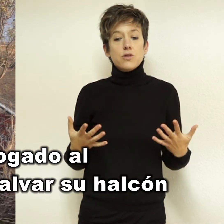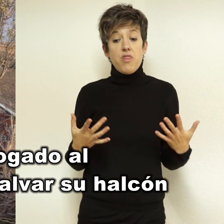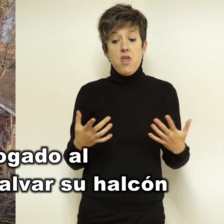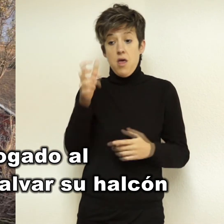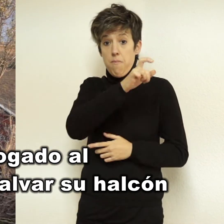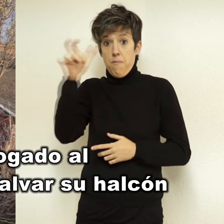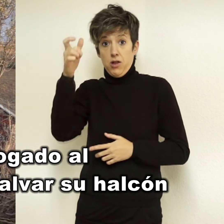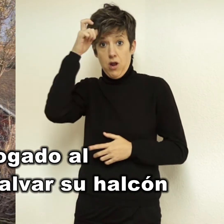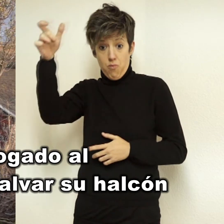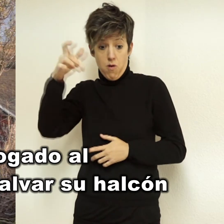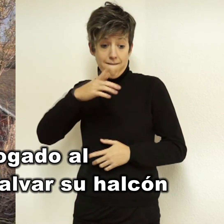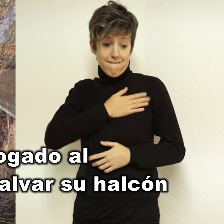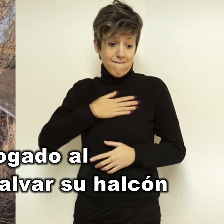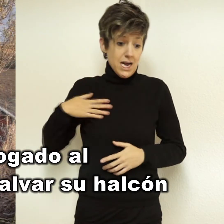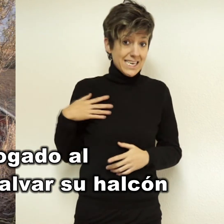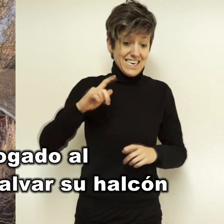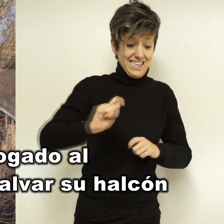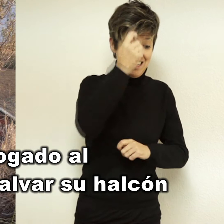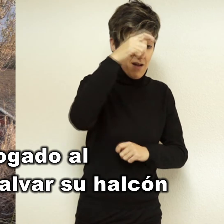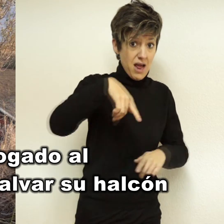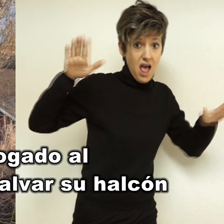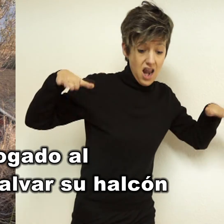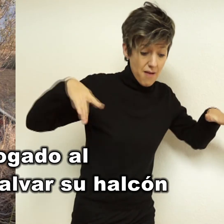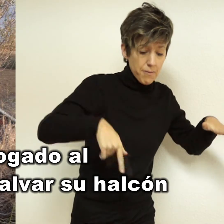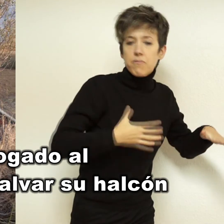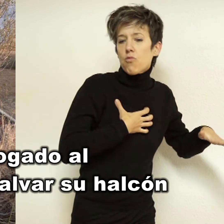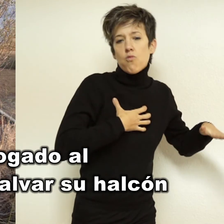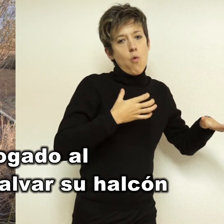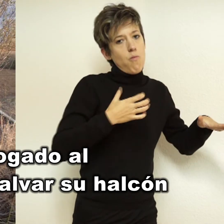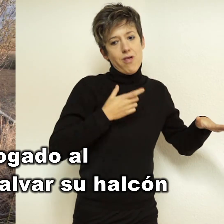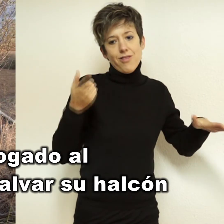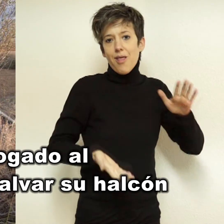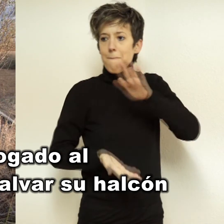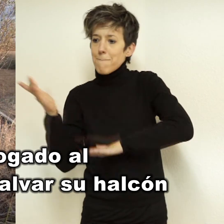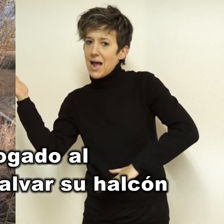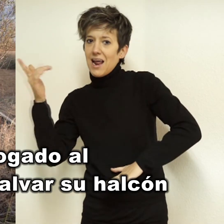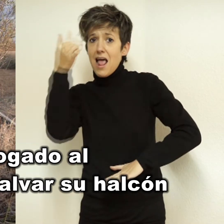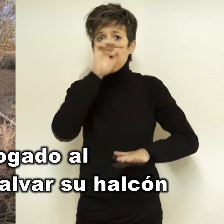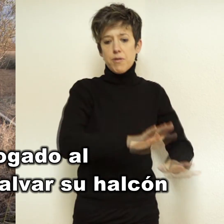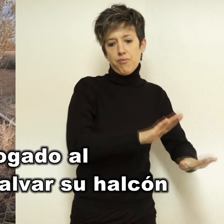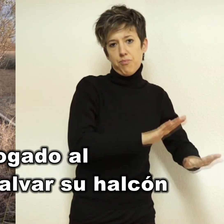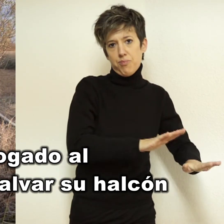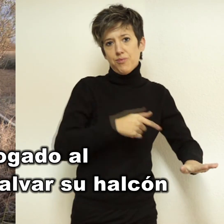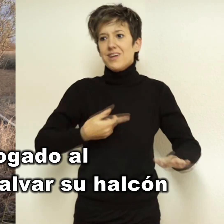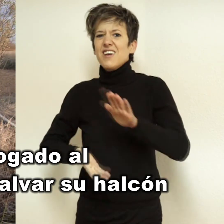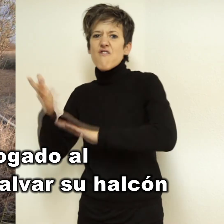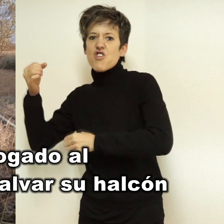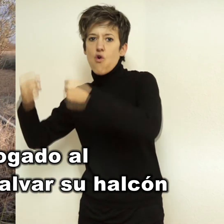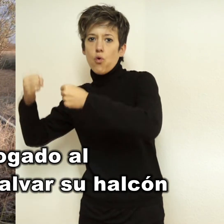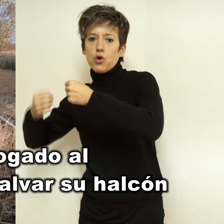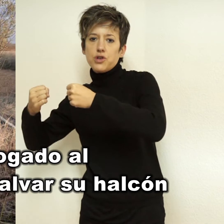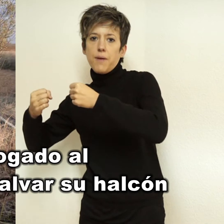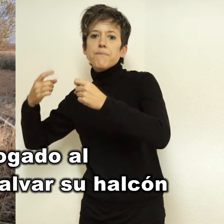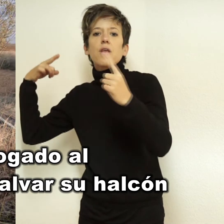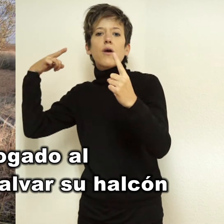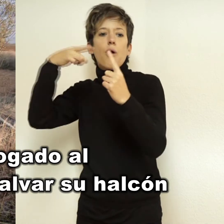del ave, pero sin medios mecánicos se les hace imposible. Dejan solo al hombre, mientras se van hasta su nave próxima, a buscar un vehículo